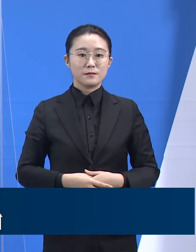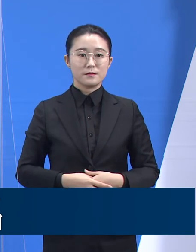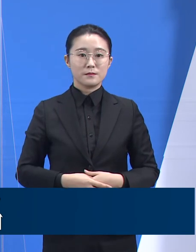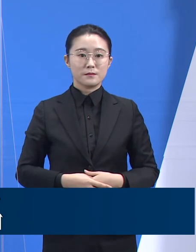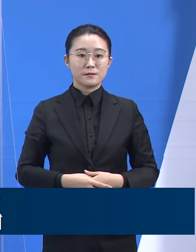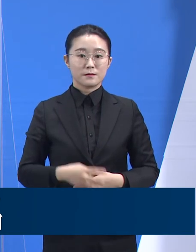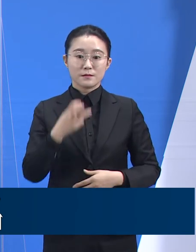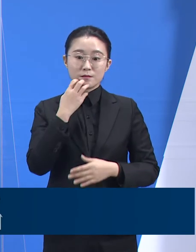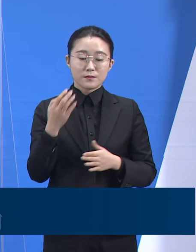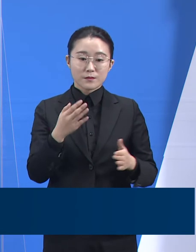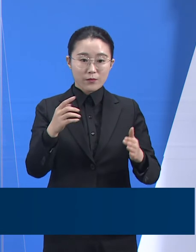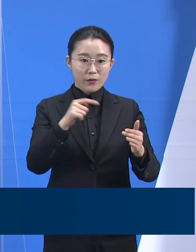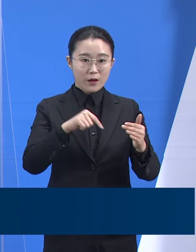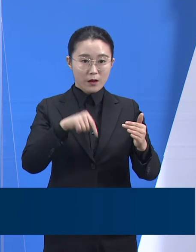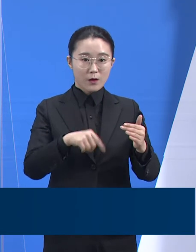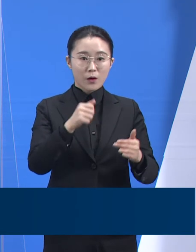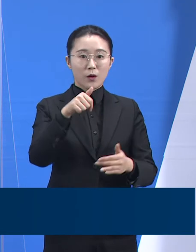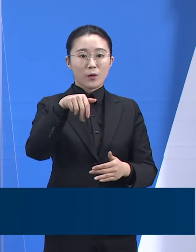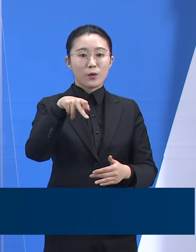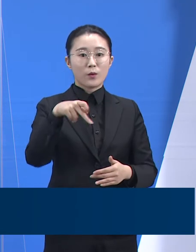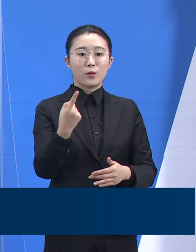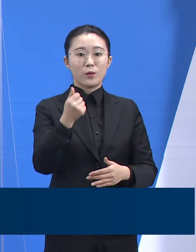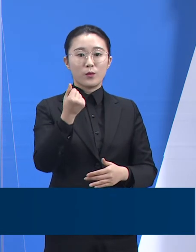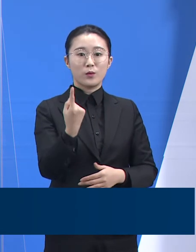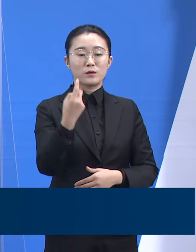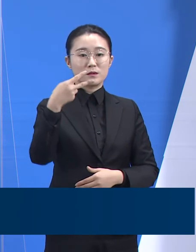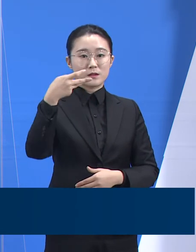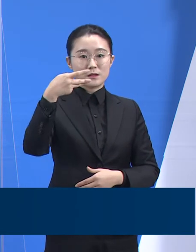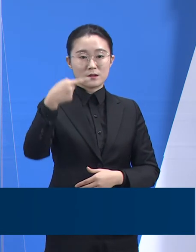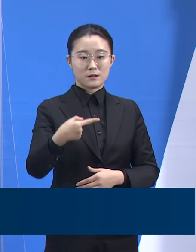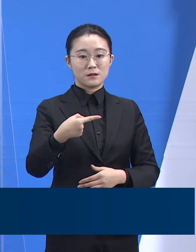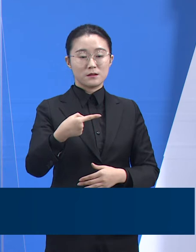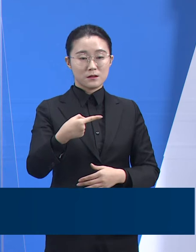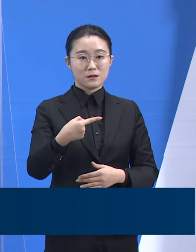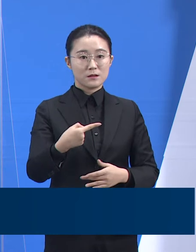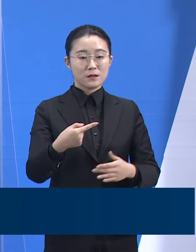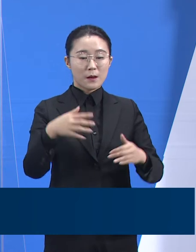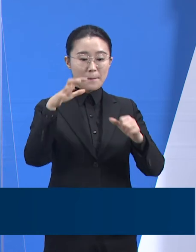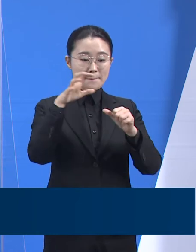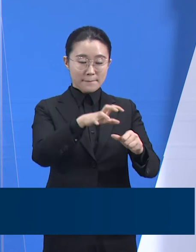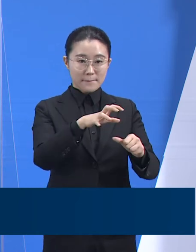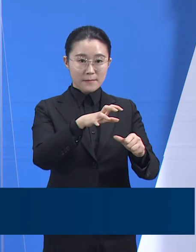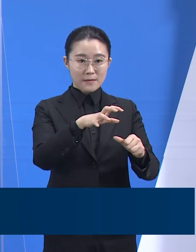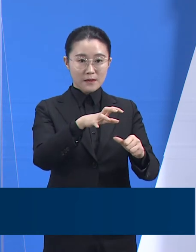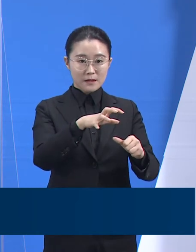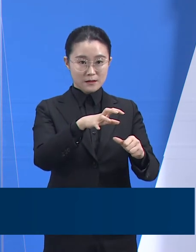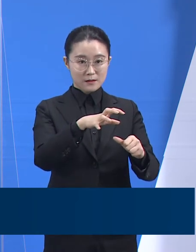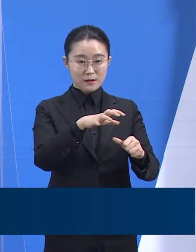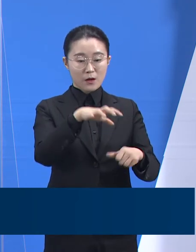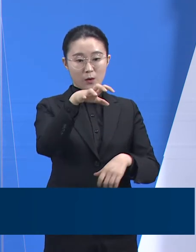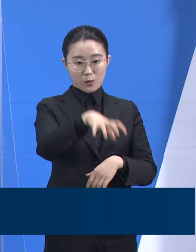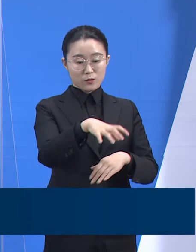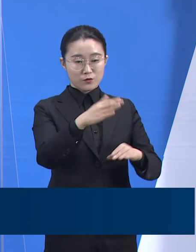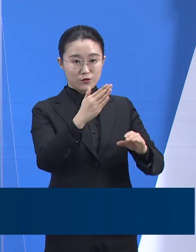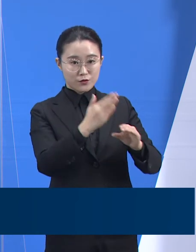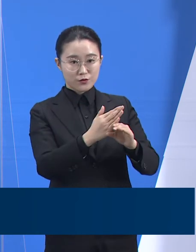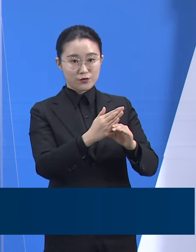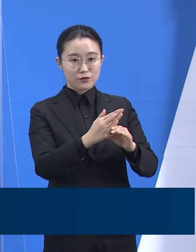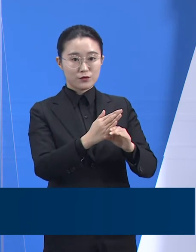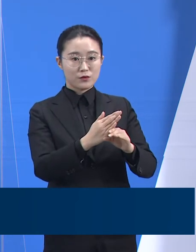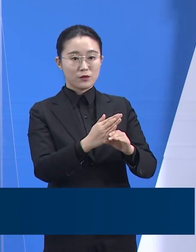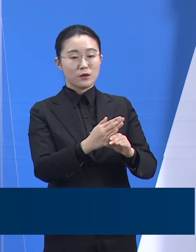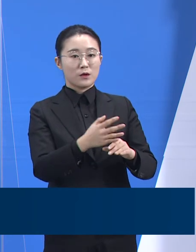도내 코어트 지정된 집중관리기관 중 긴급 인력이 파견된 곳은 부천 효플라스 요양병원 등